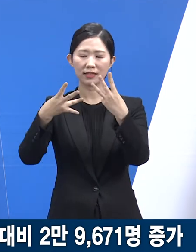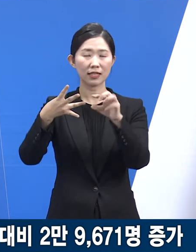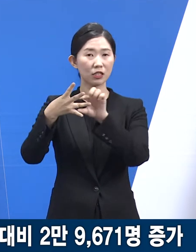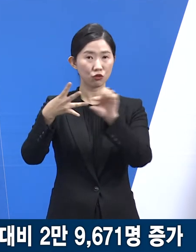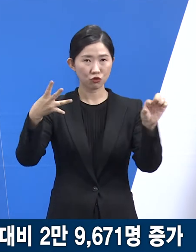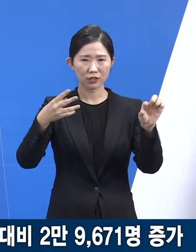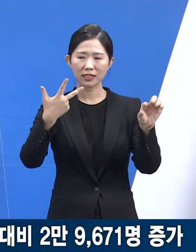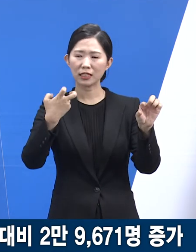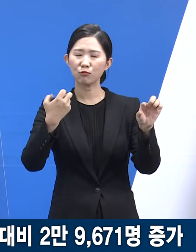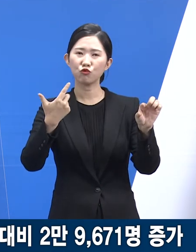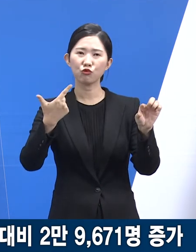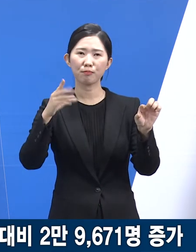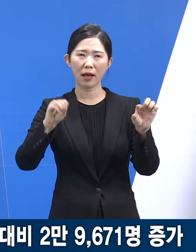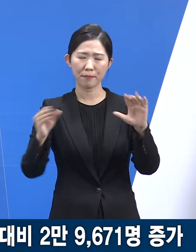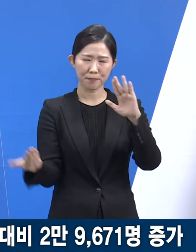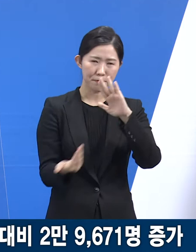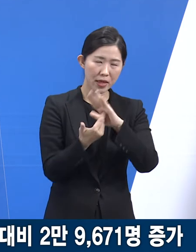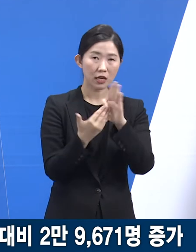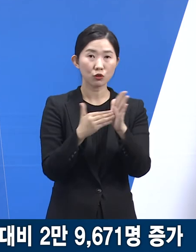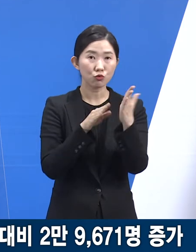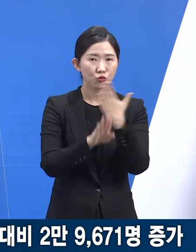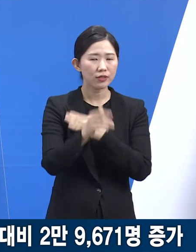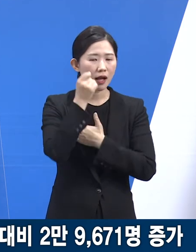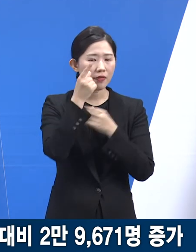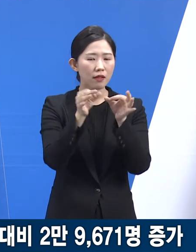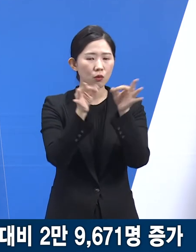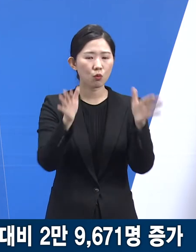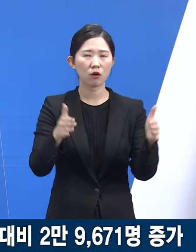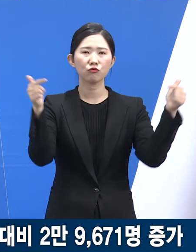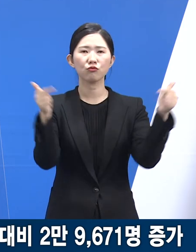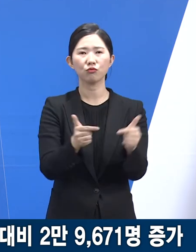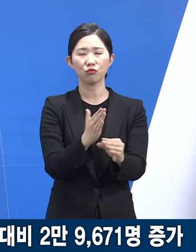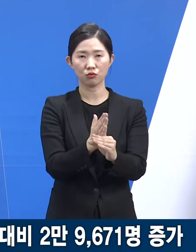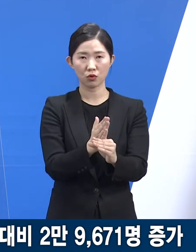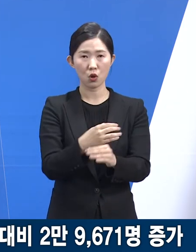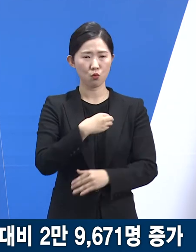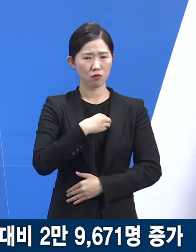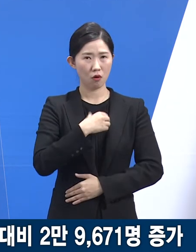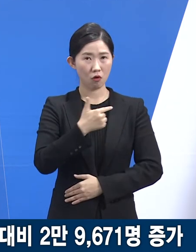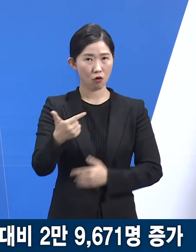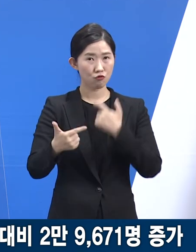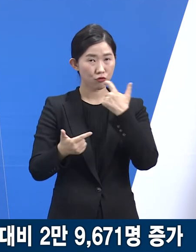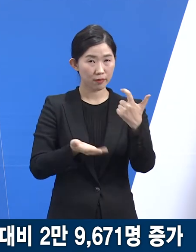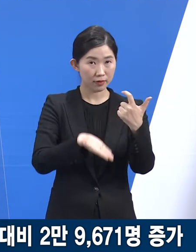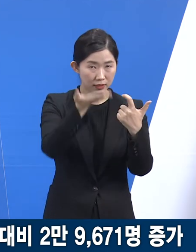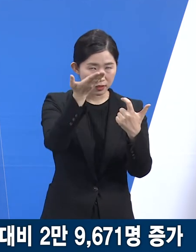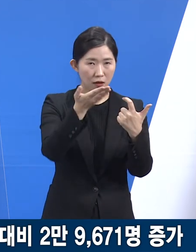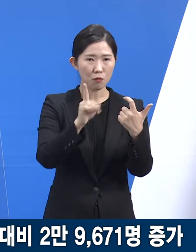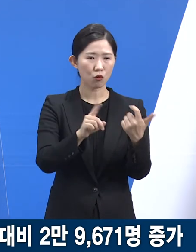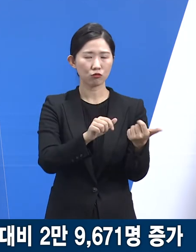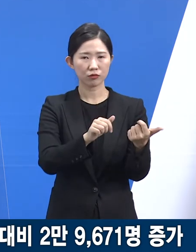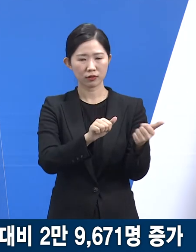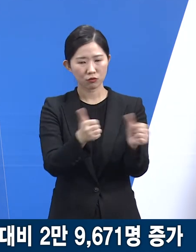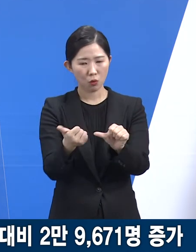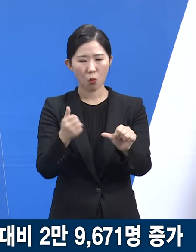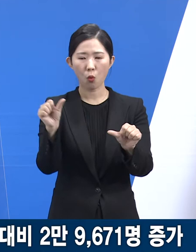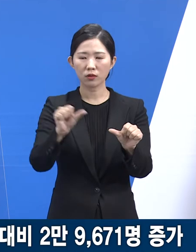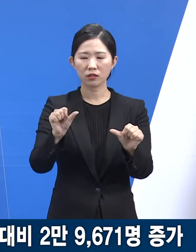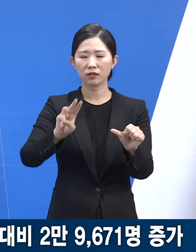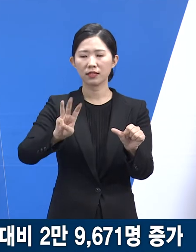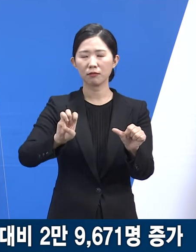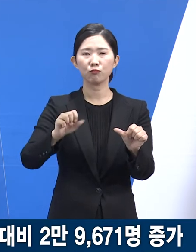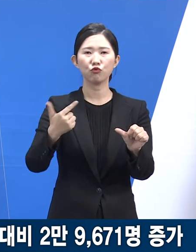기록한 이후 4주 연속 감소하였습니다. 고위원군인 60세 이상 확진자는 4만 5,036명을